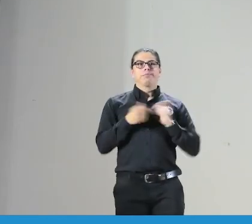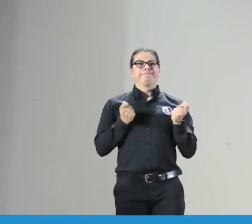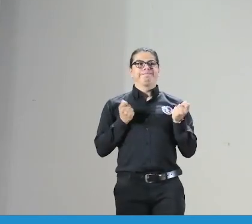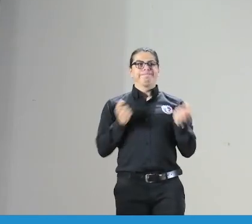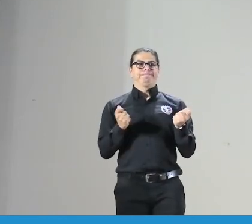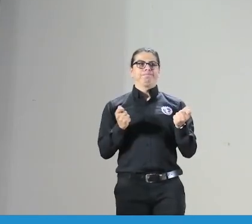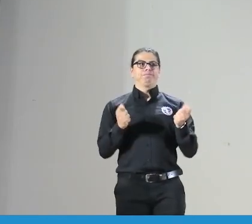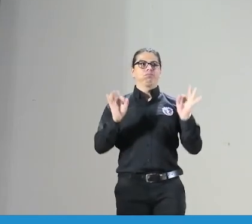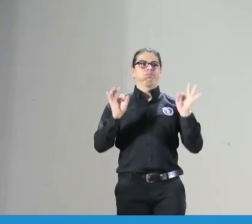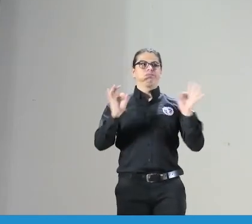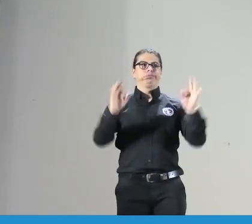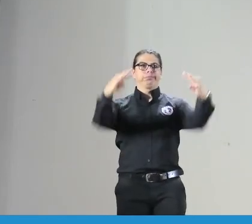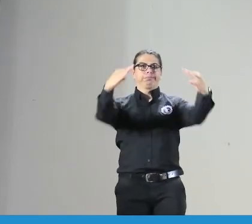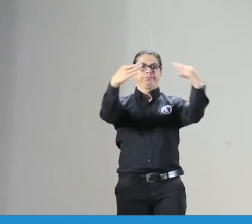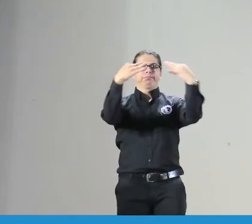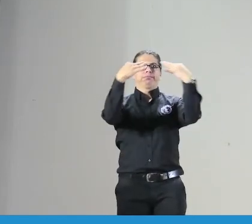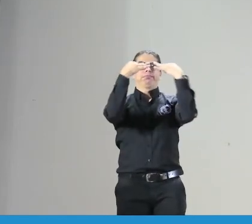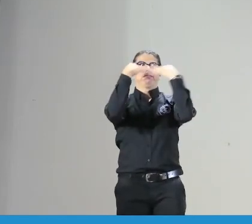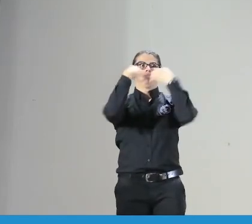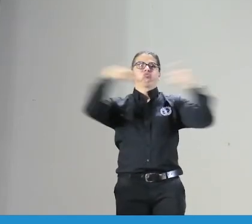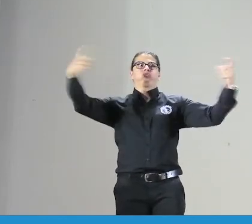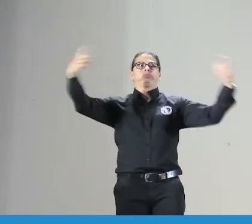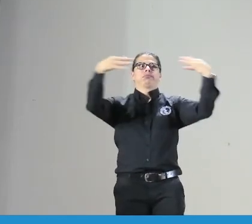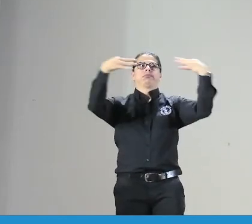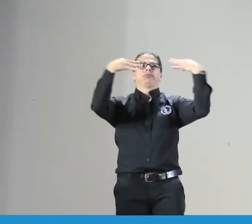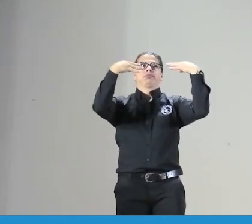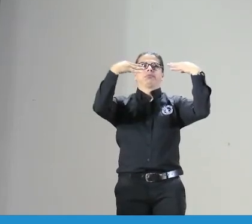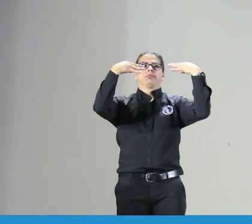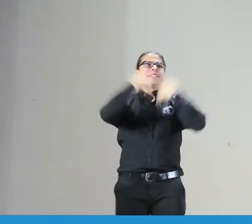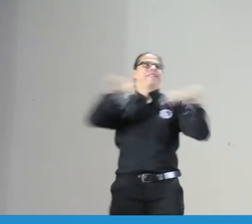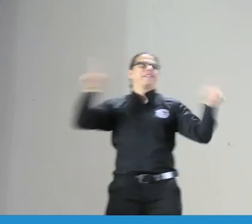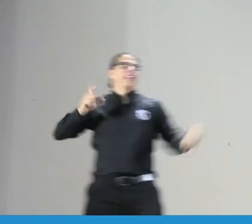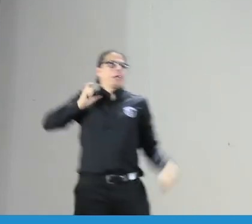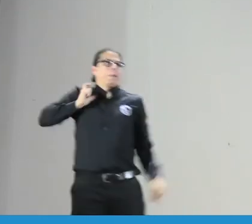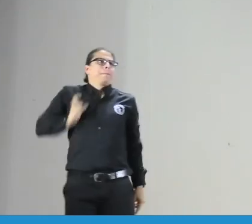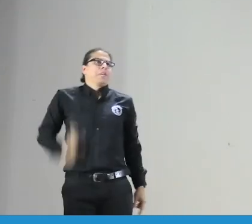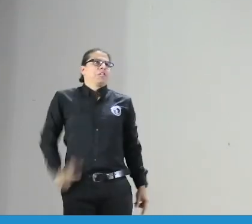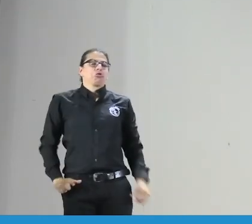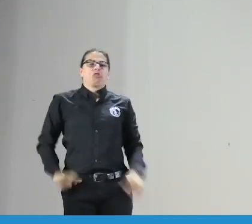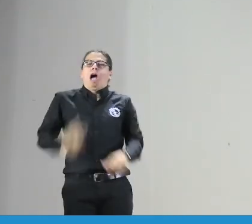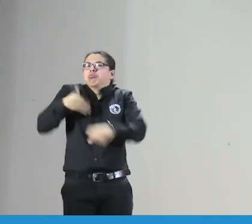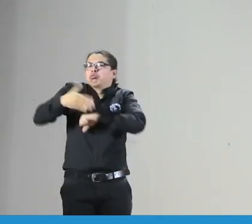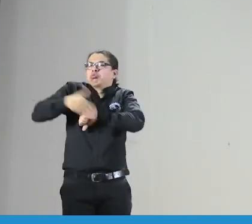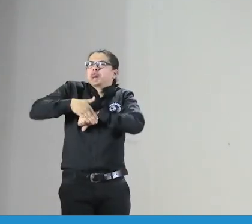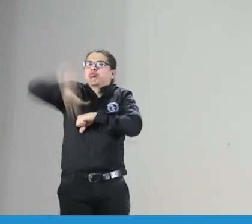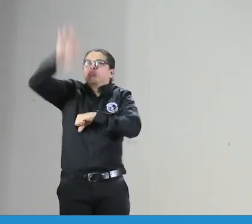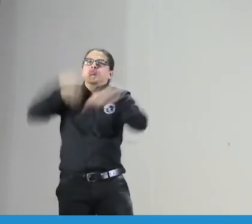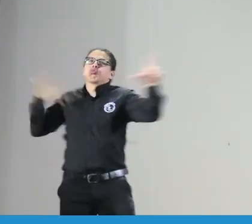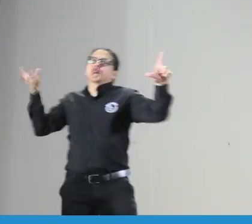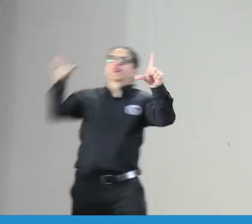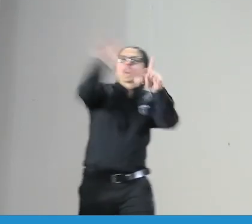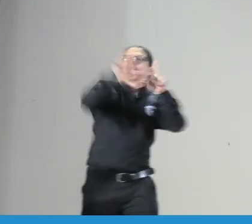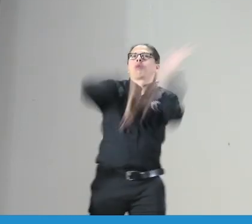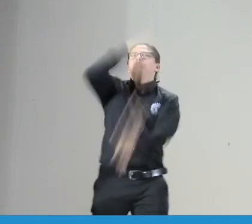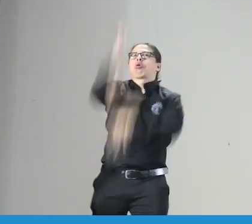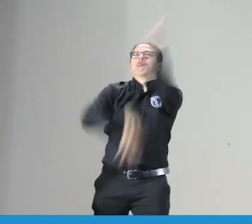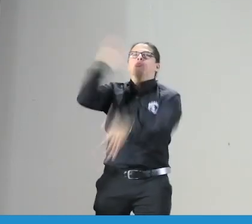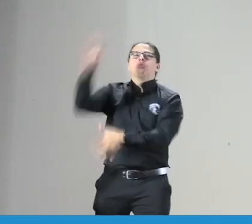tiene que tener un manejo porque está en la vista de todas las personas es diferente cuando hay un